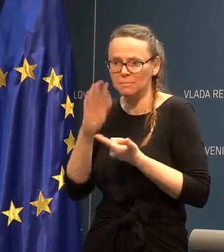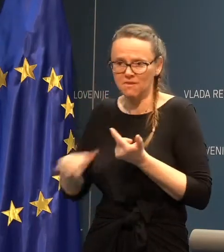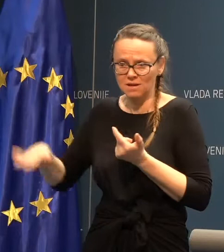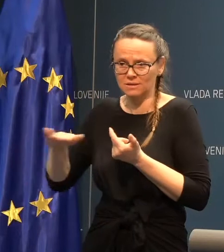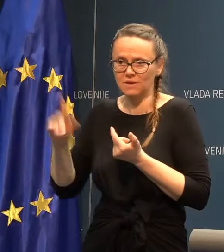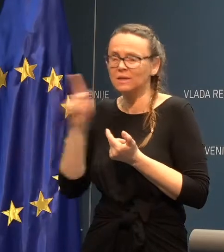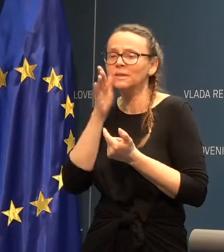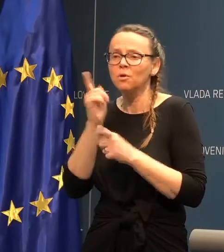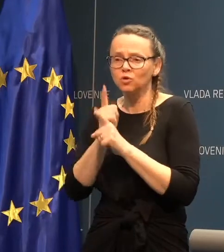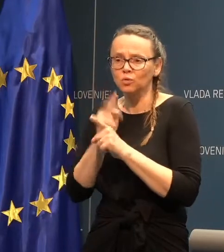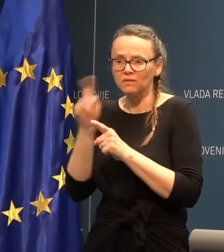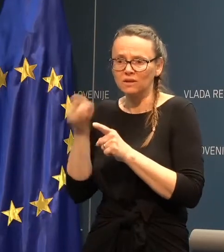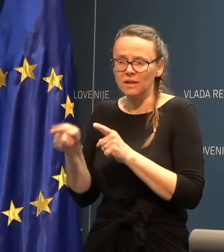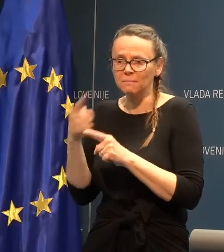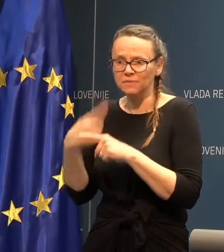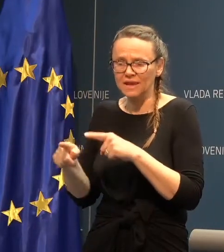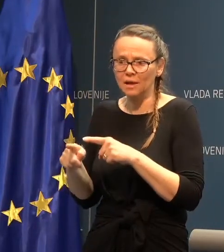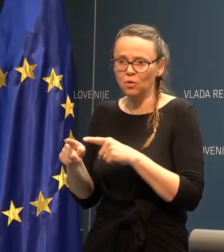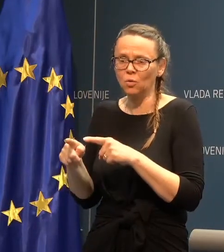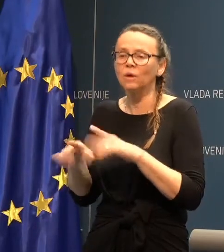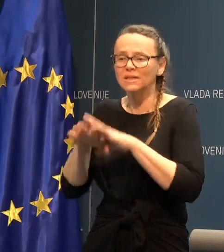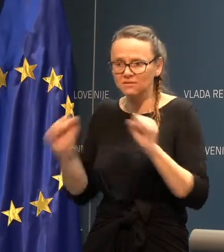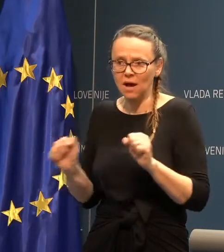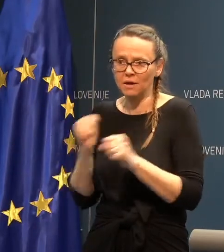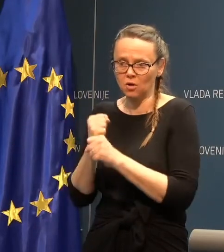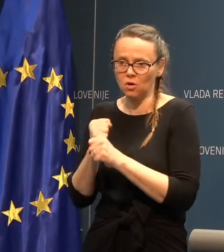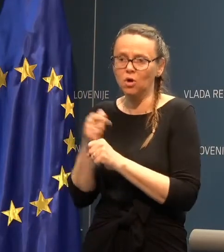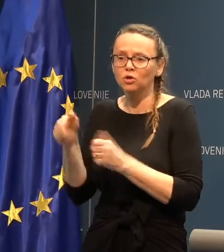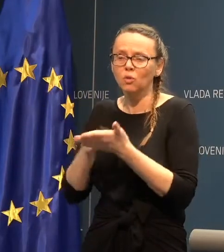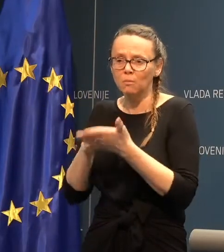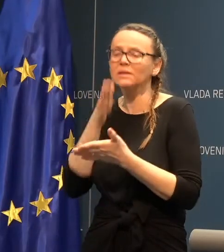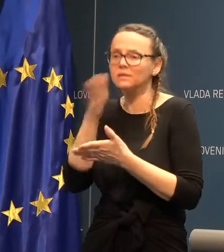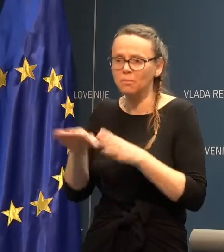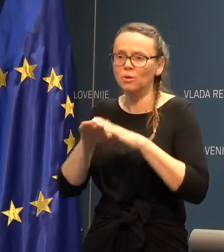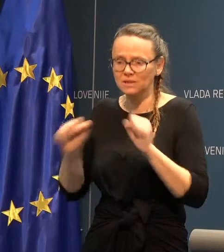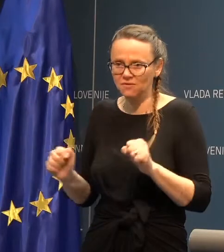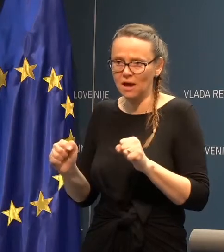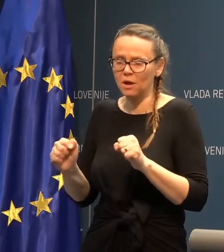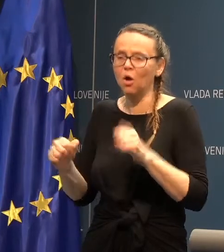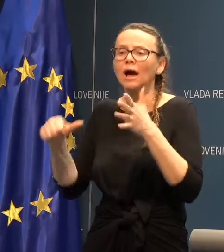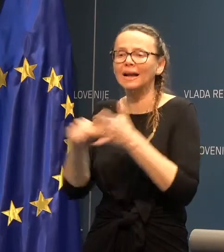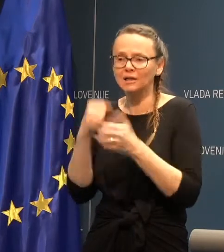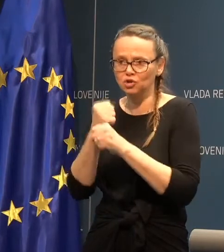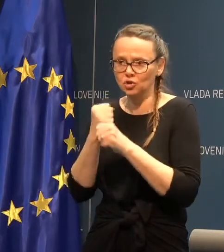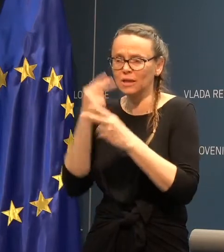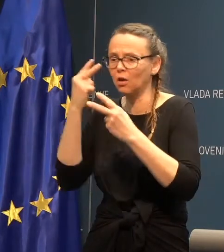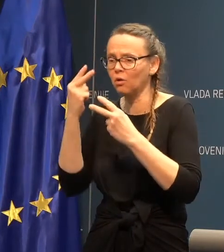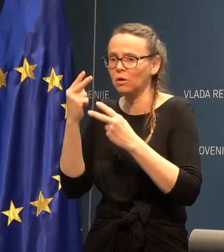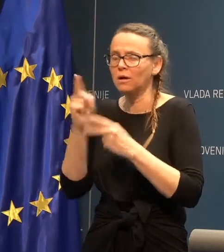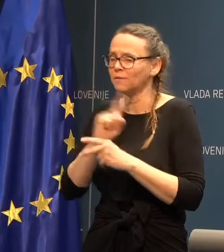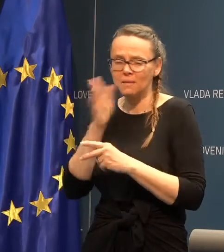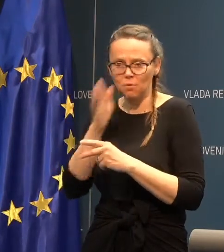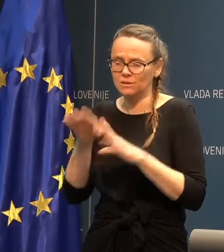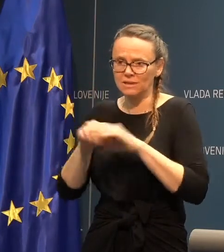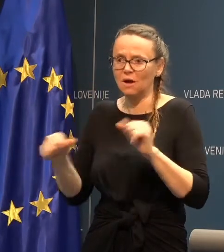tudi v omenjem segoteh zadeve tudi v tem delu izvajali. Kako omeni, ne bo se izvajalo klinično delo, pregledo boljnika, ampak se bo